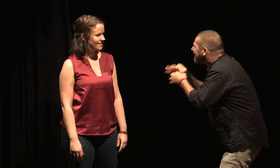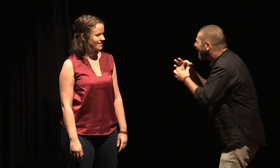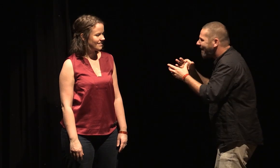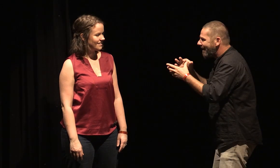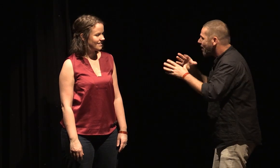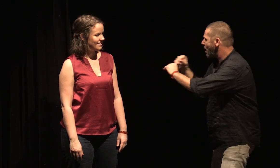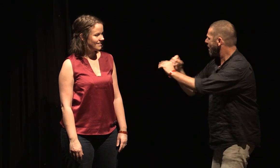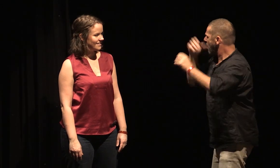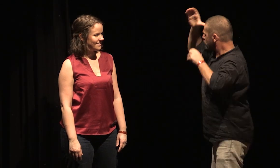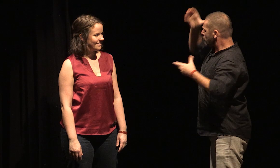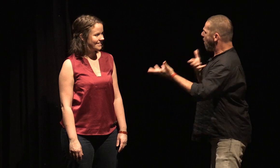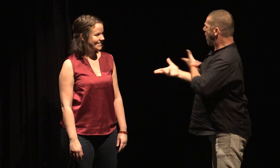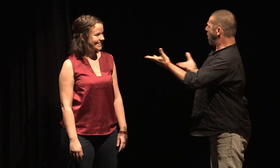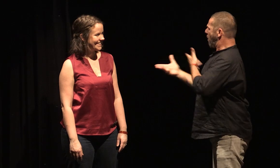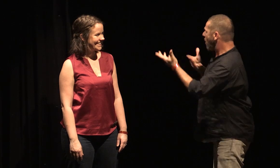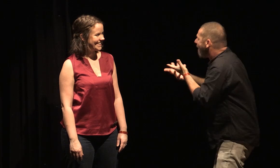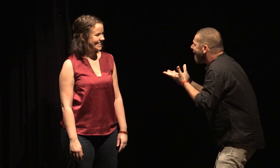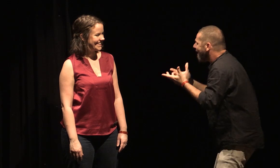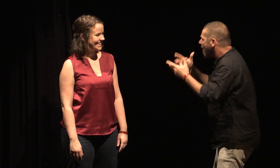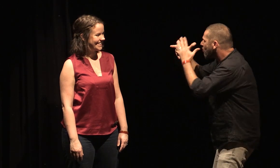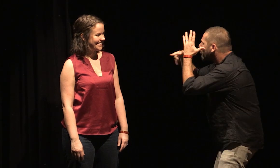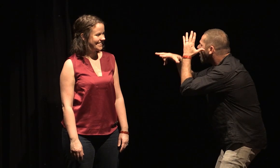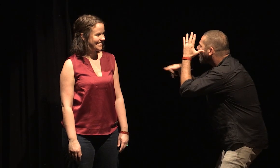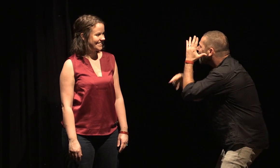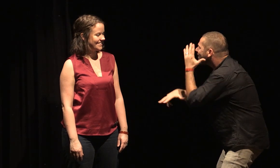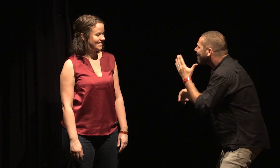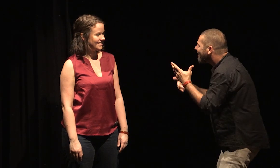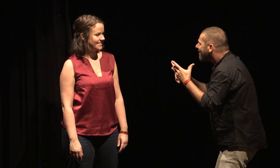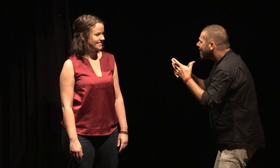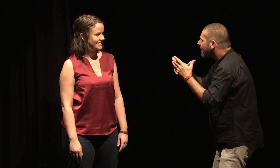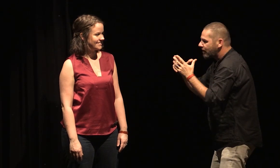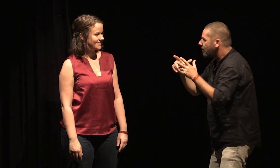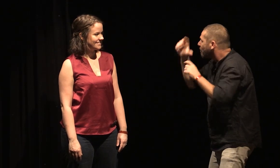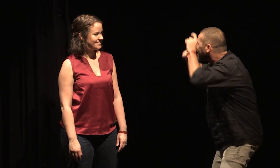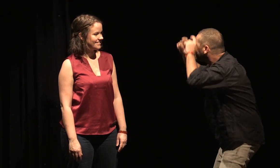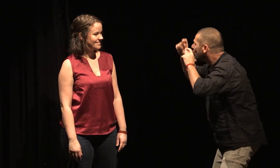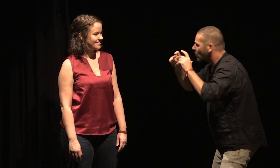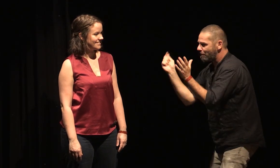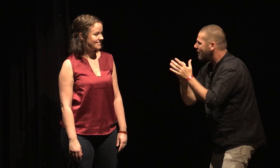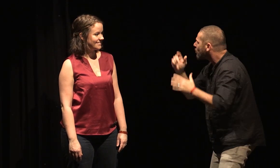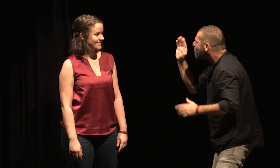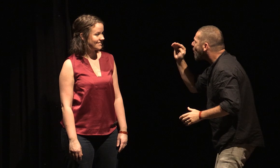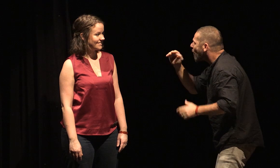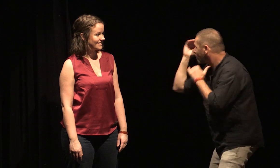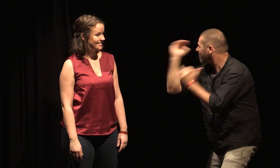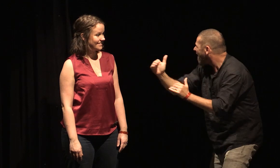brillantes. L'automne, la période bleue de Picasso. J'aime le vin,